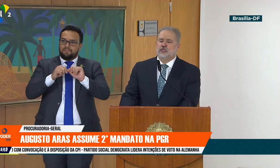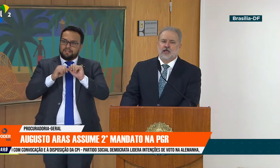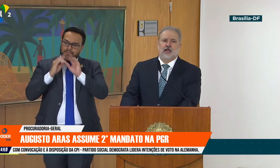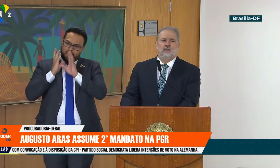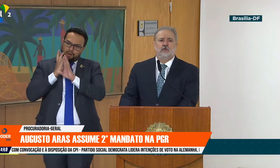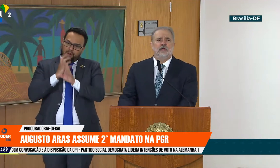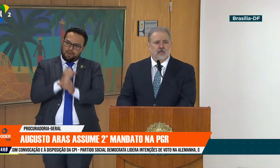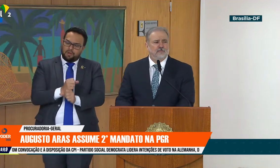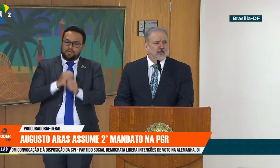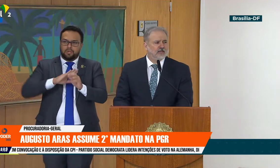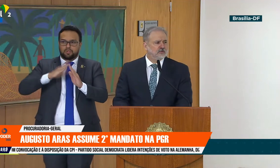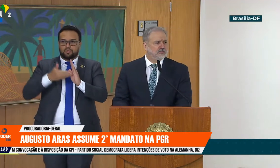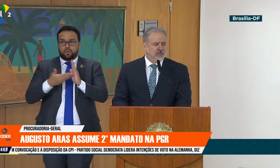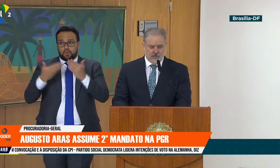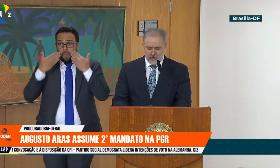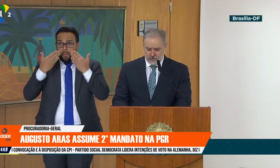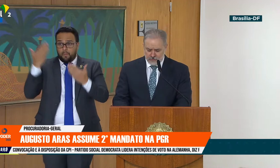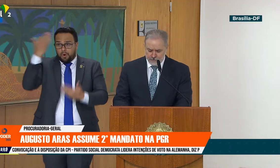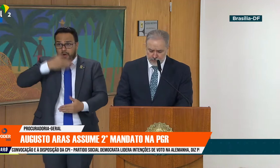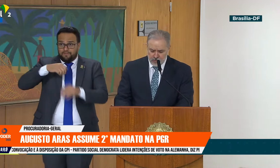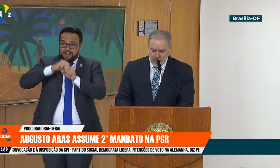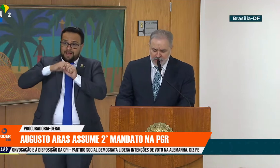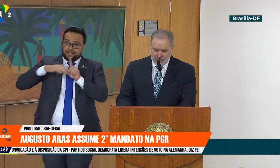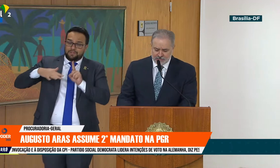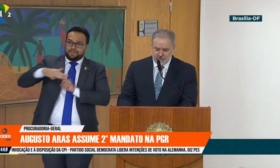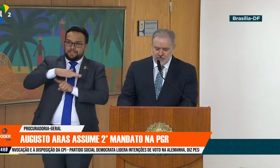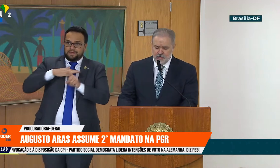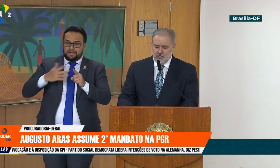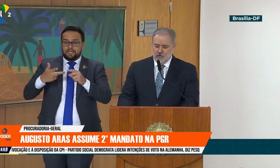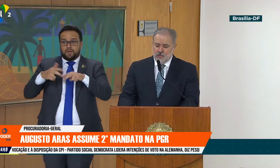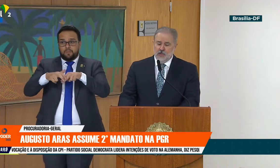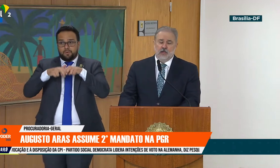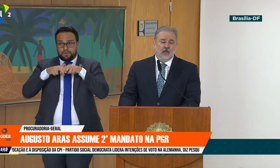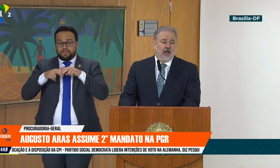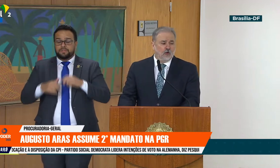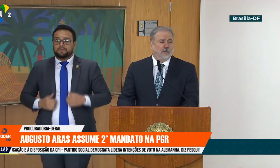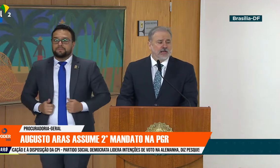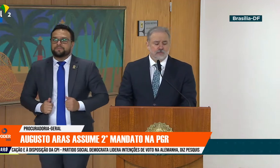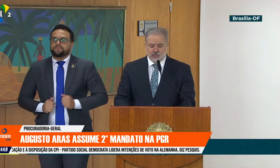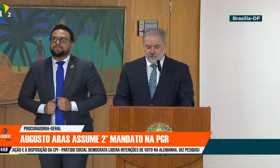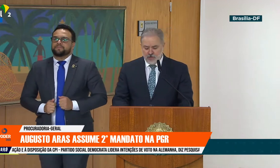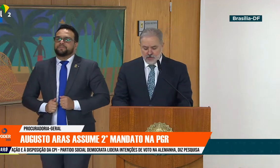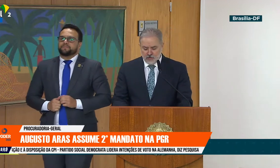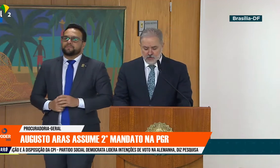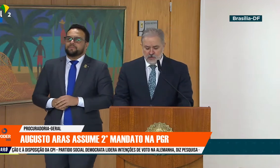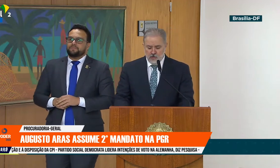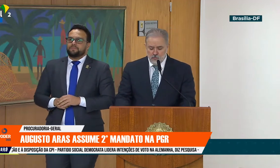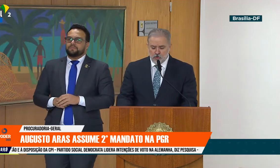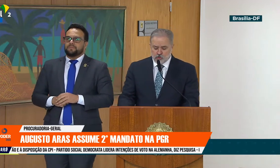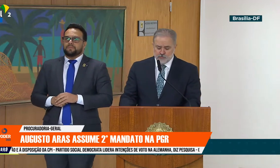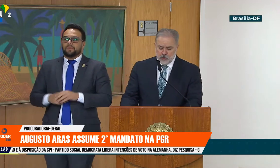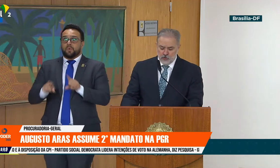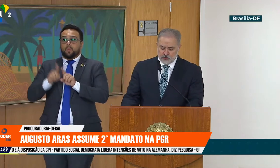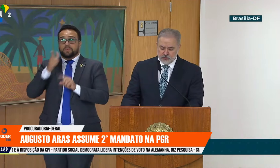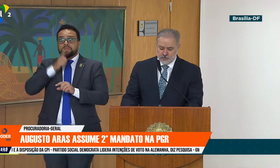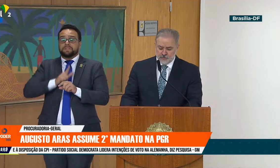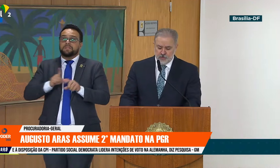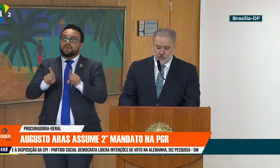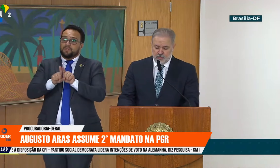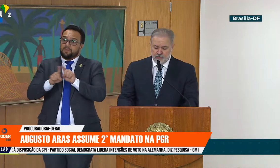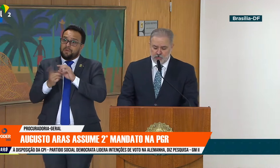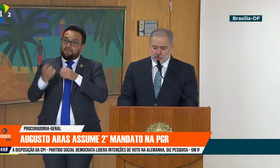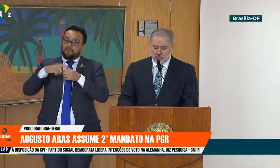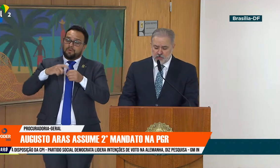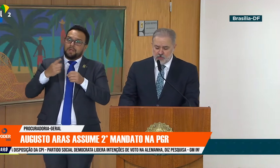por todo o Estado e pela sociedade. Assim, recuperamos também muitos milhões,